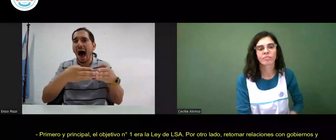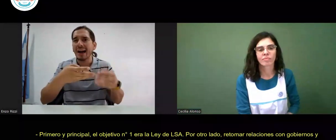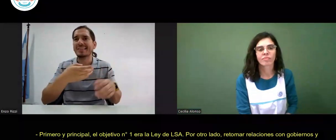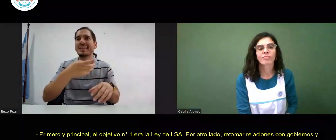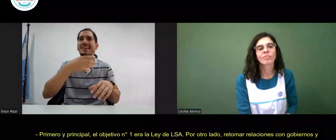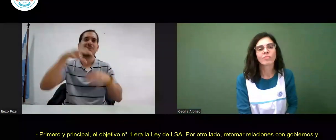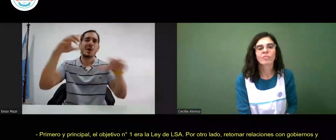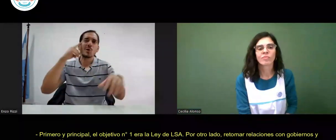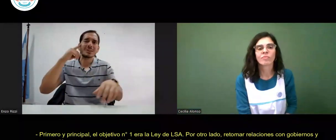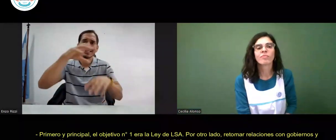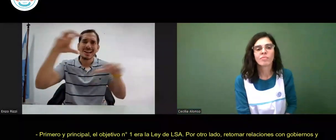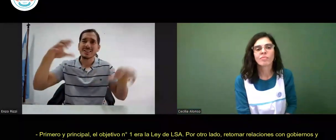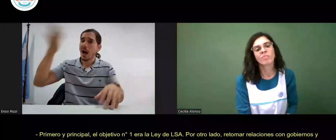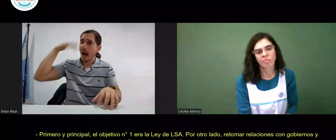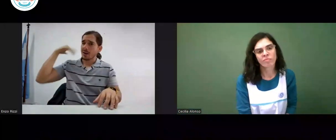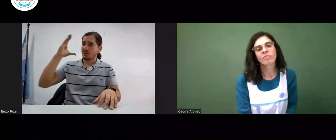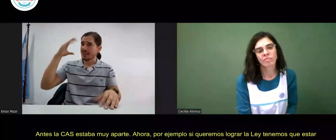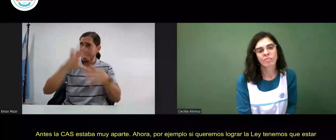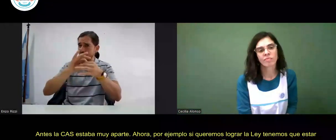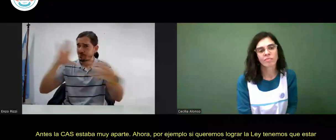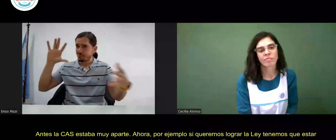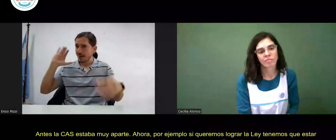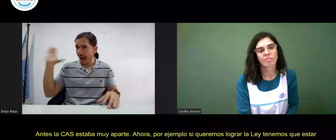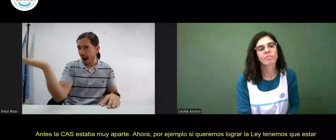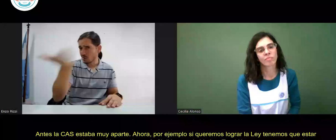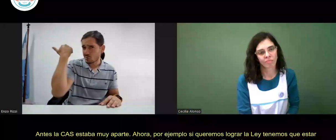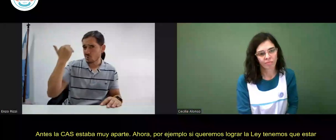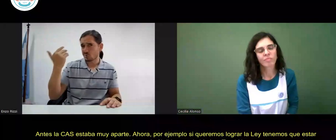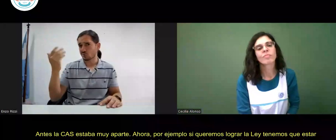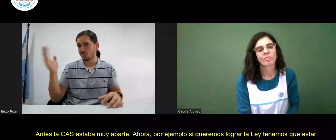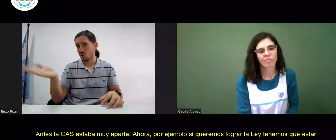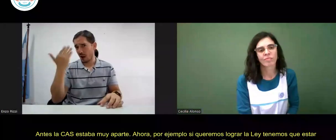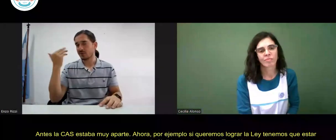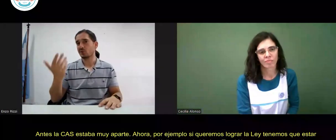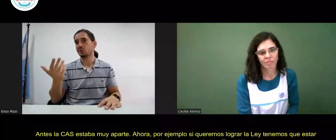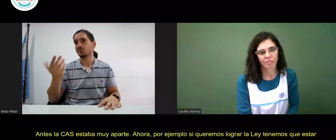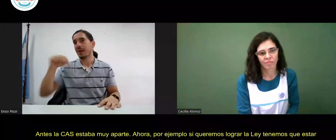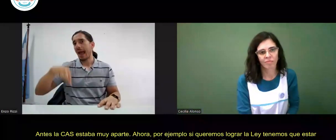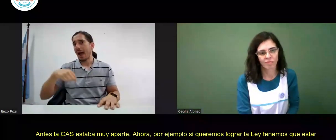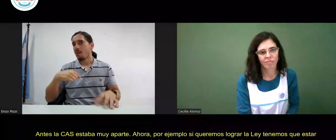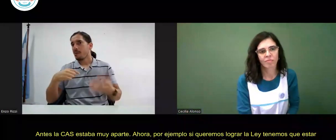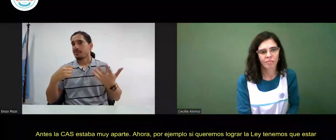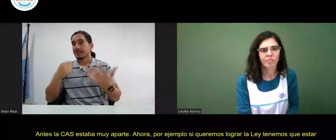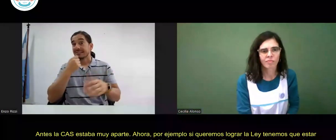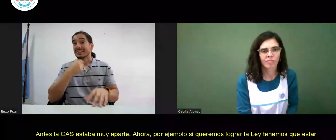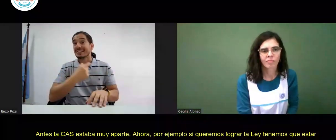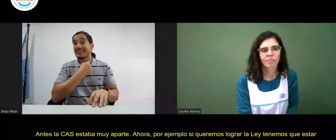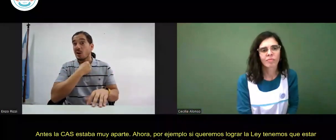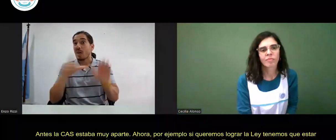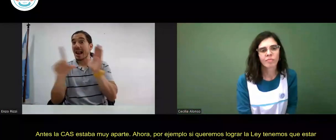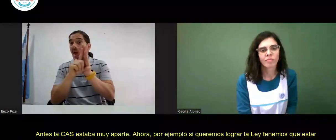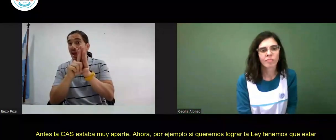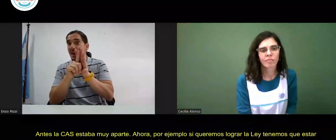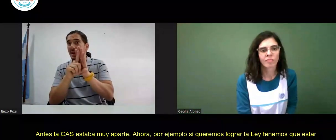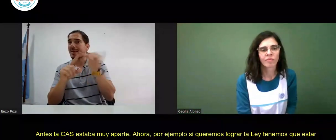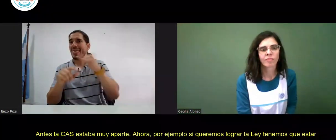instituciones de personas oyentes. Antes la CASA estaba muy aparte. Ahora, por ejemplo, si queremos lograr la